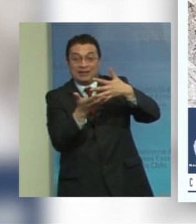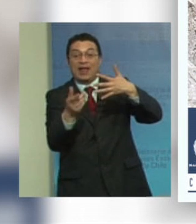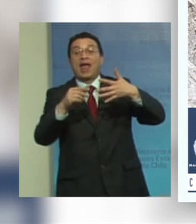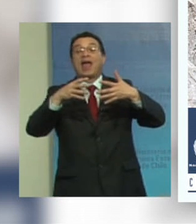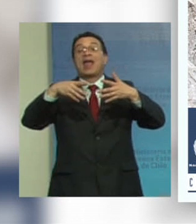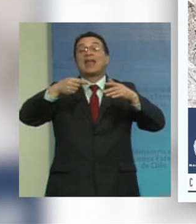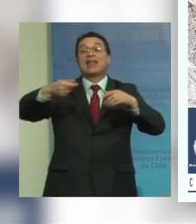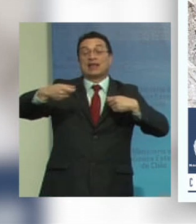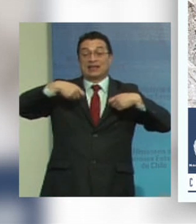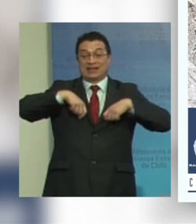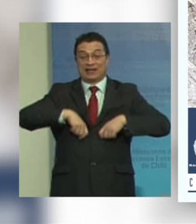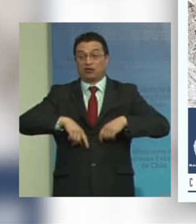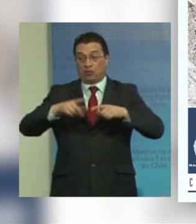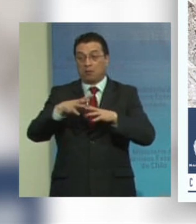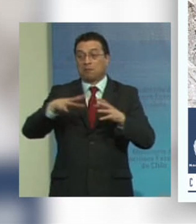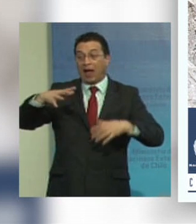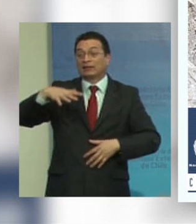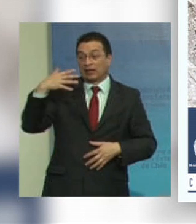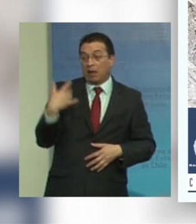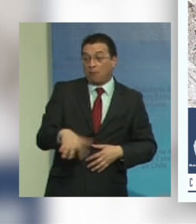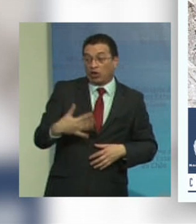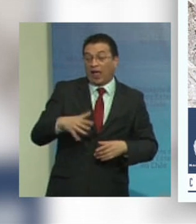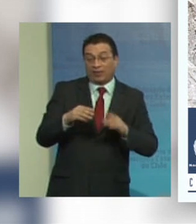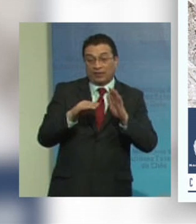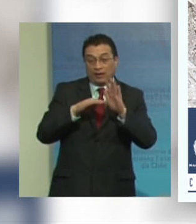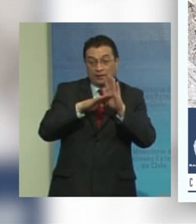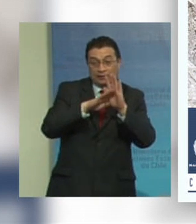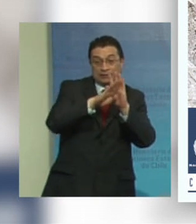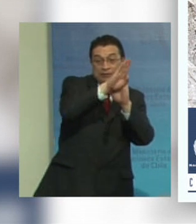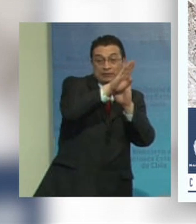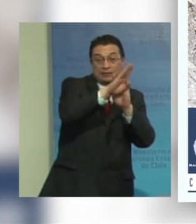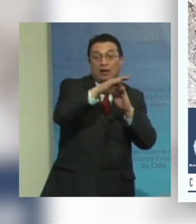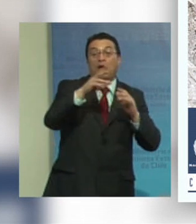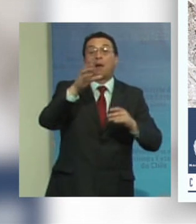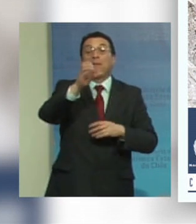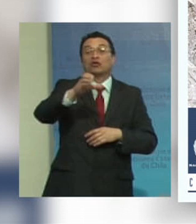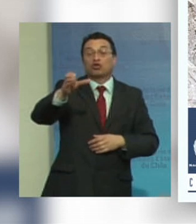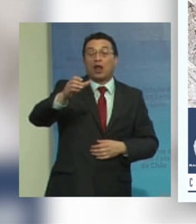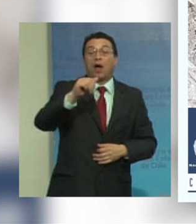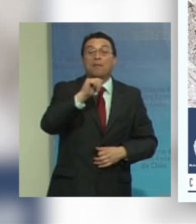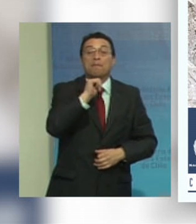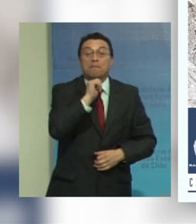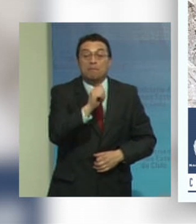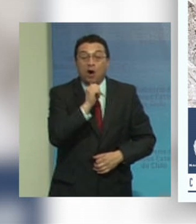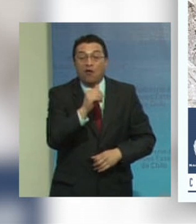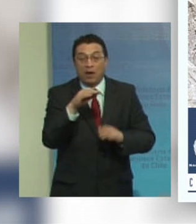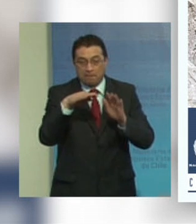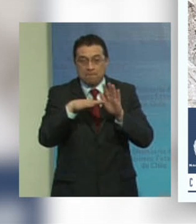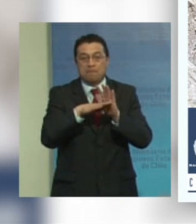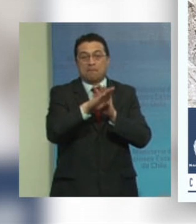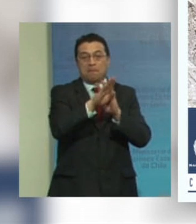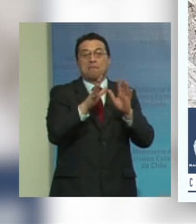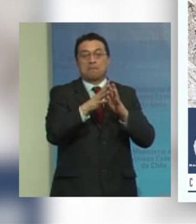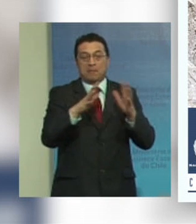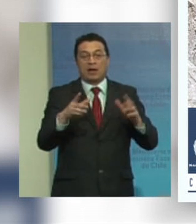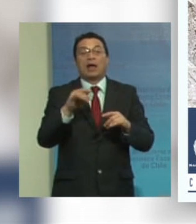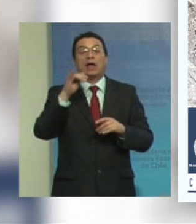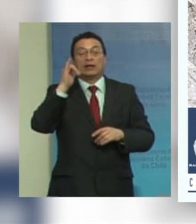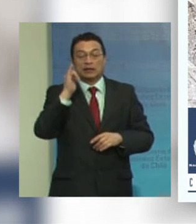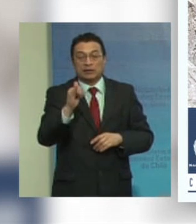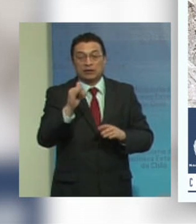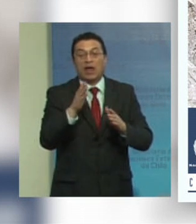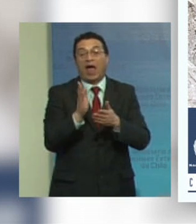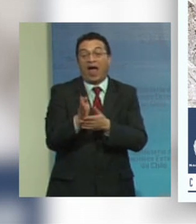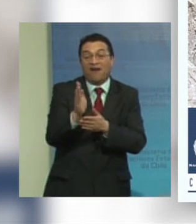de la discapacidad es más elevada entre las personas en situación de pobreza y también avanza